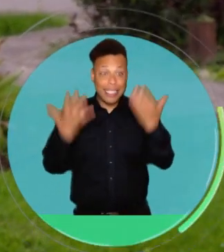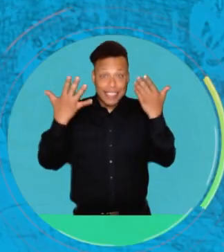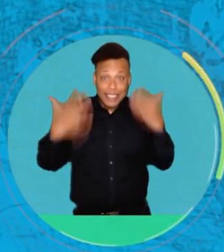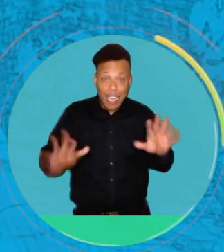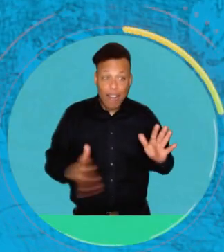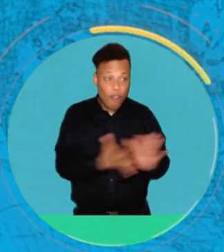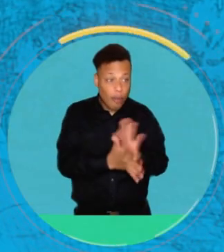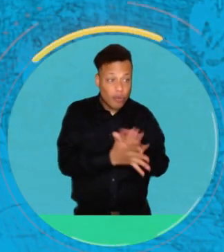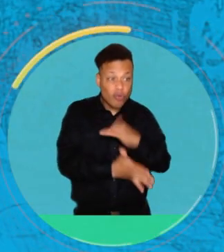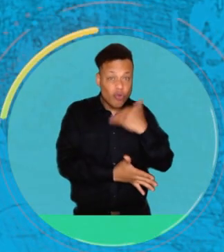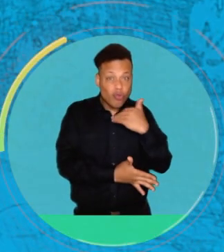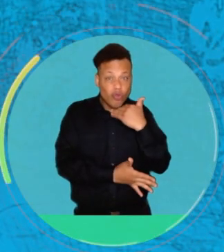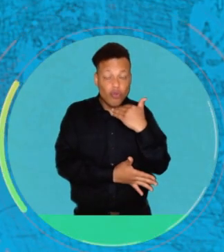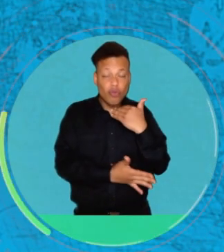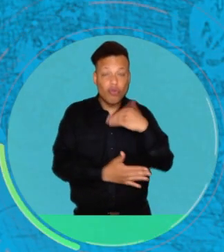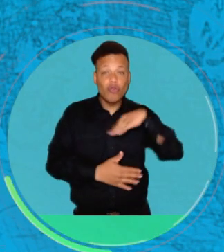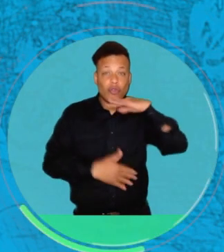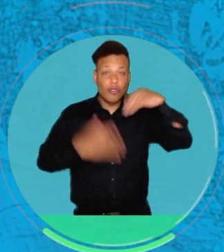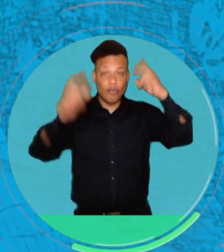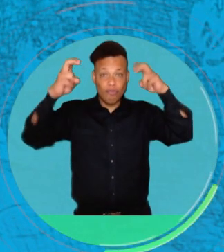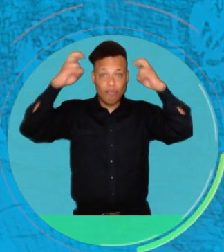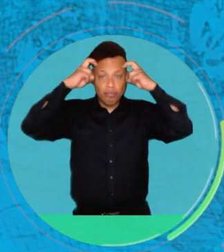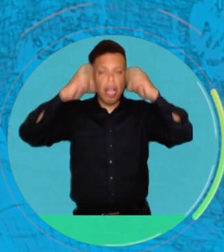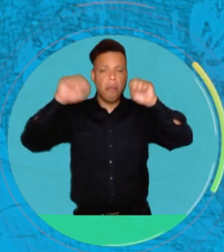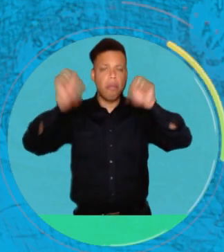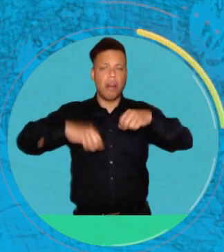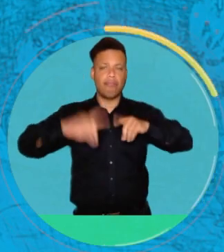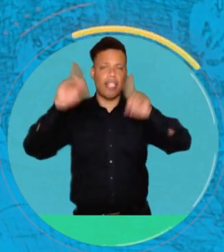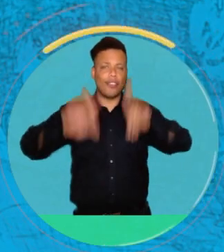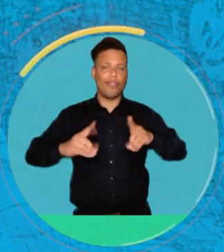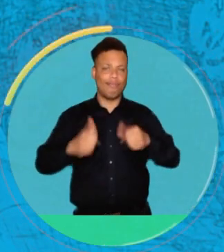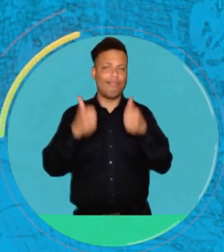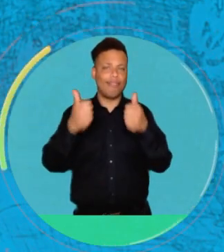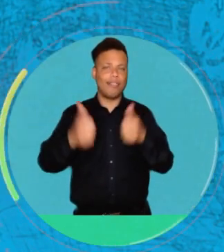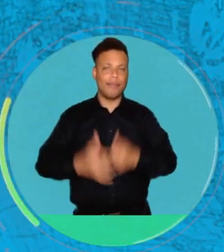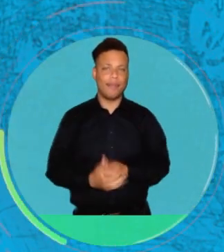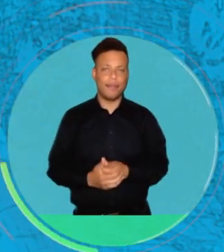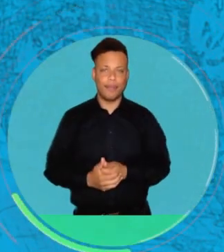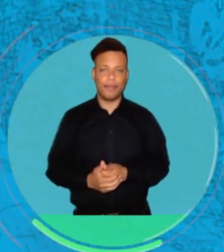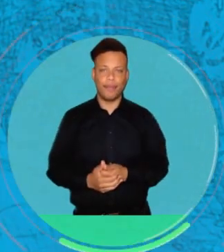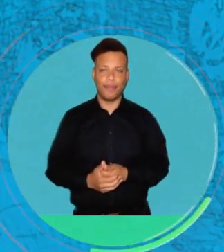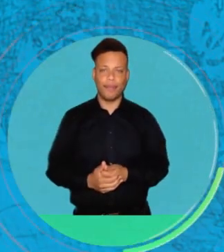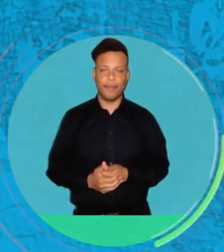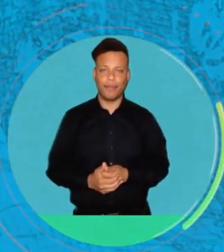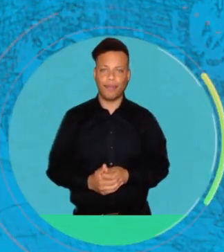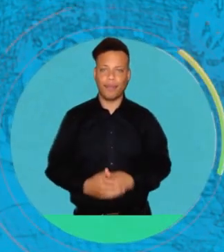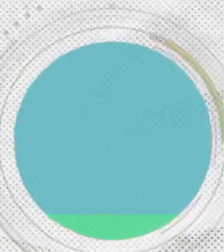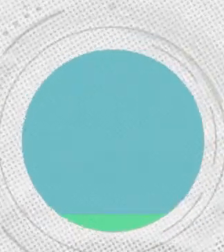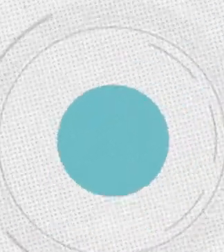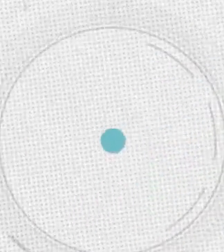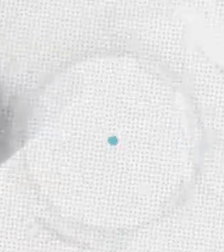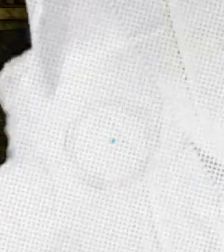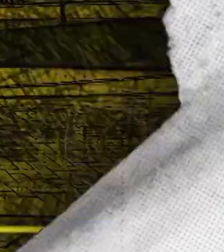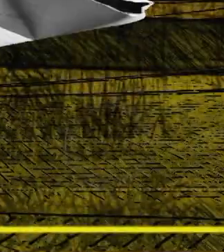nosotros, en cómo vamos a manejarlos y cómo los vamos a cuidar a futuro. Muchas gracias.